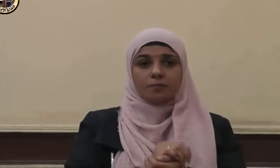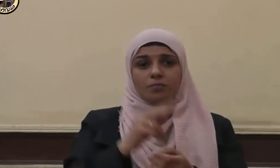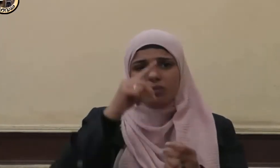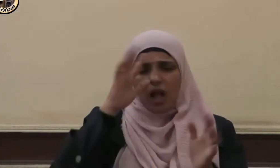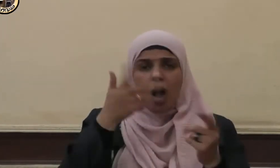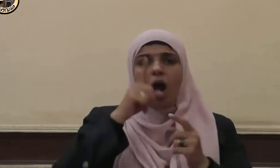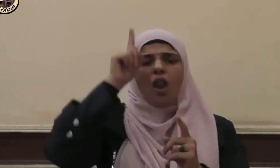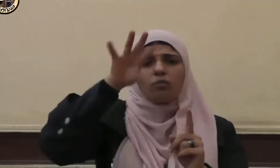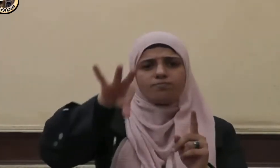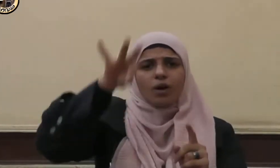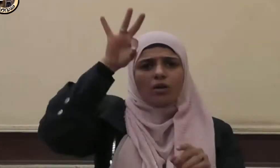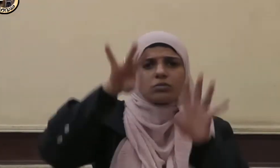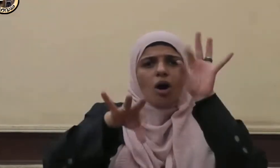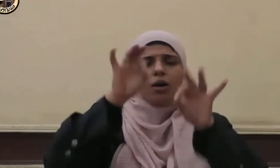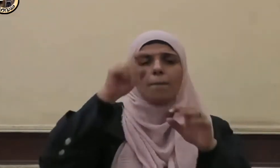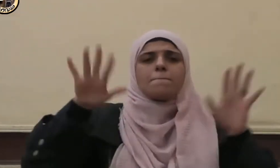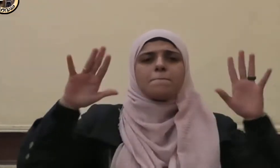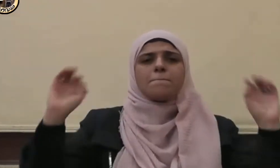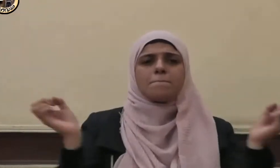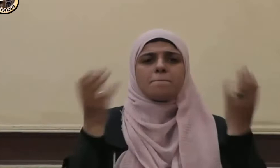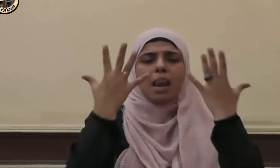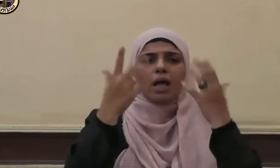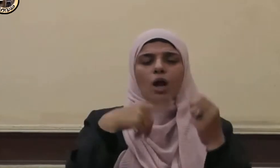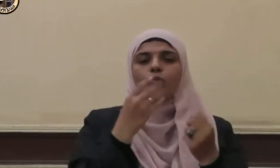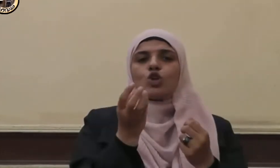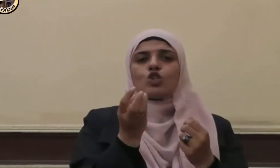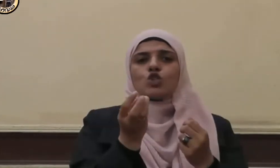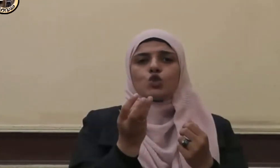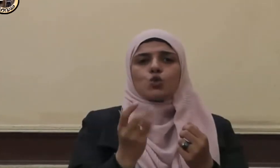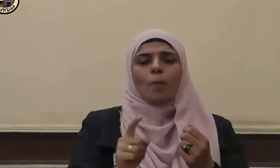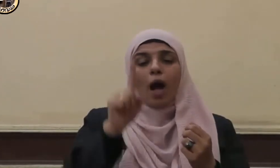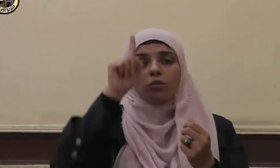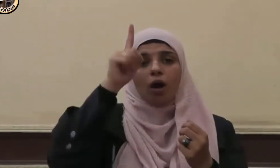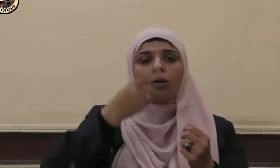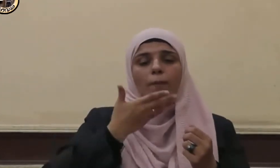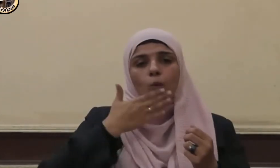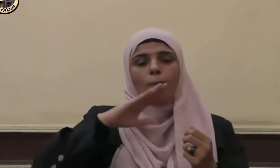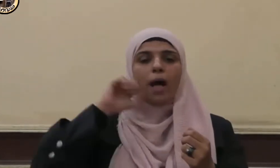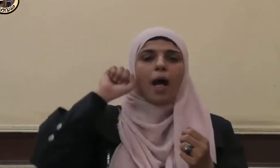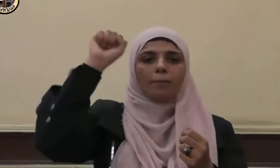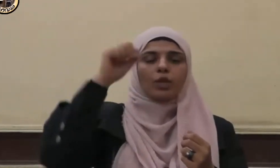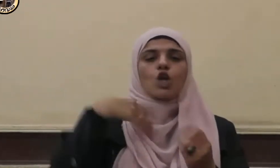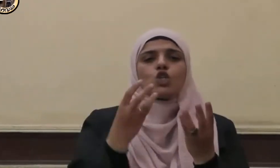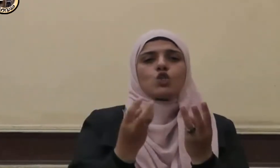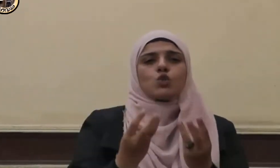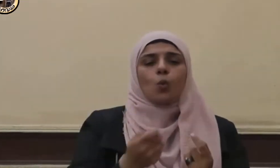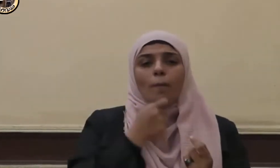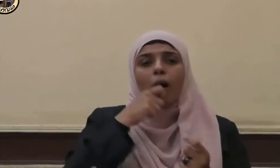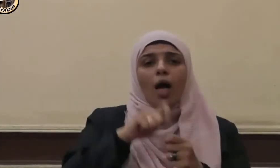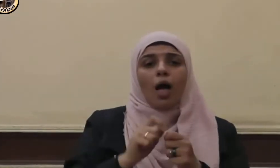الله لملائكك سبحان ربي وبحمد سبحان ربي وبحمد